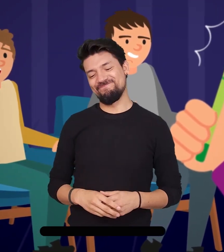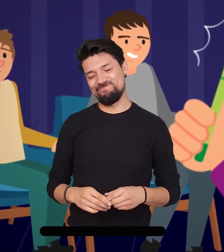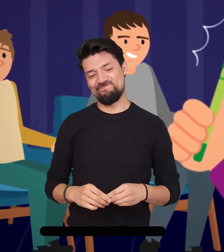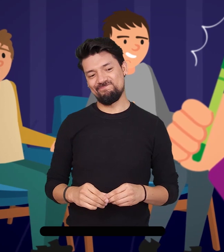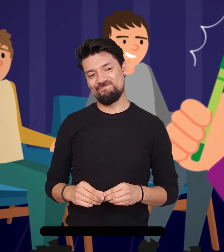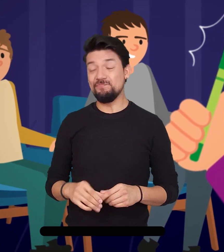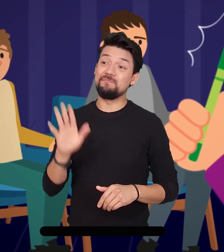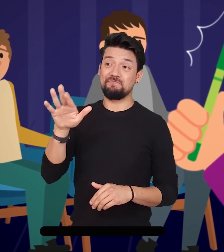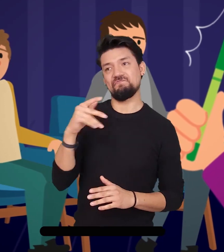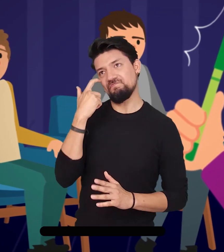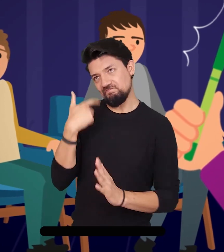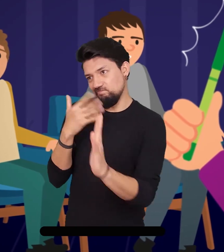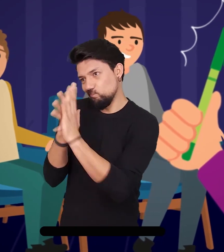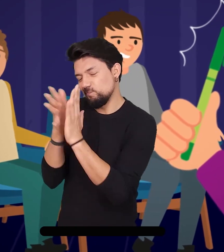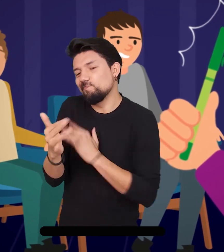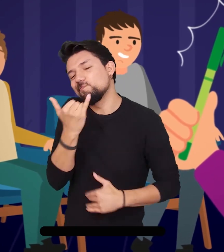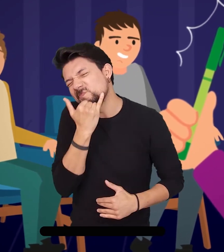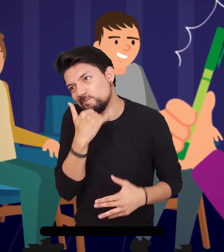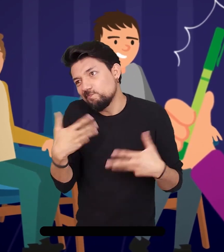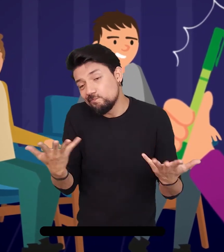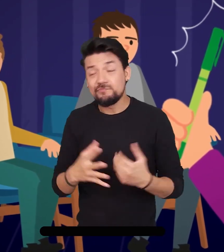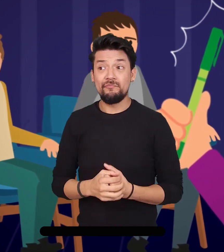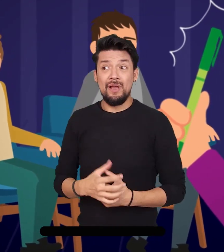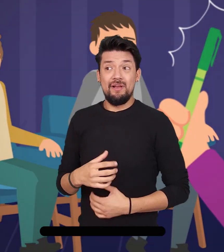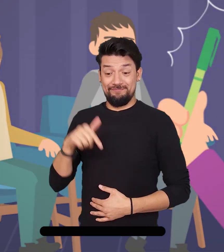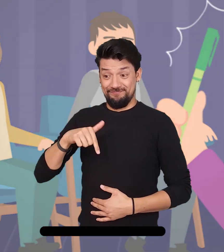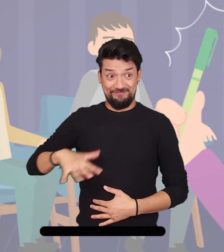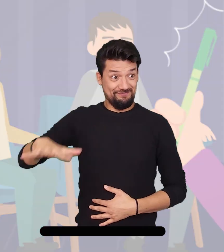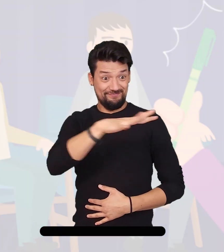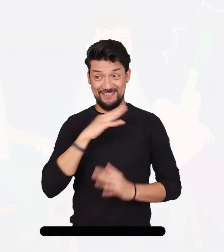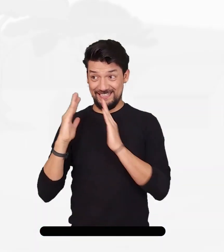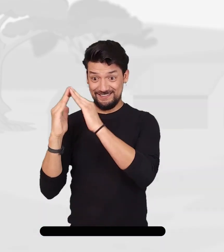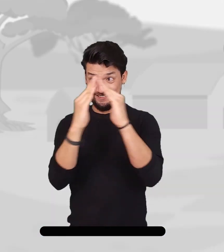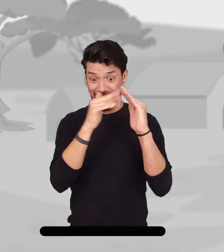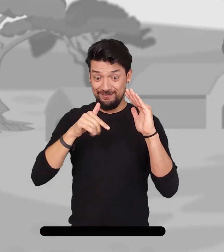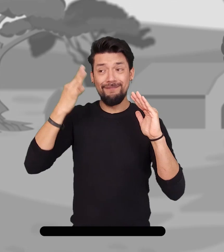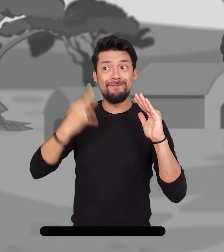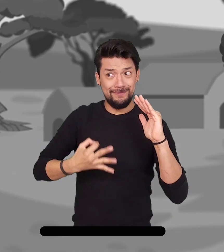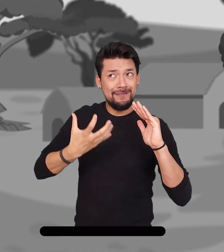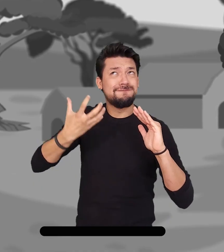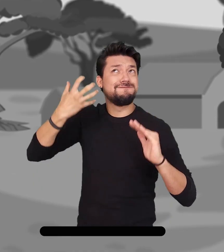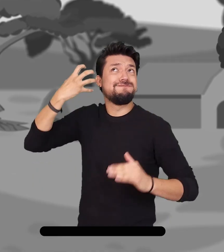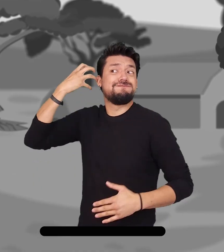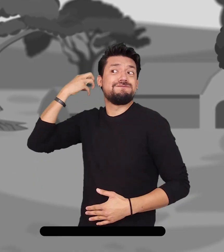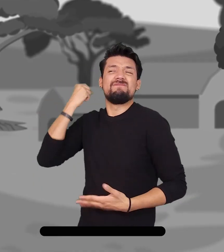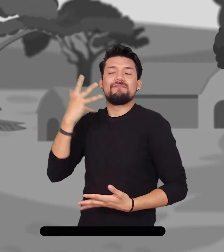Enseguida ella les contó que hacía mucho tiempo esas casas eran fincas.